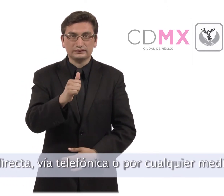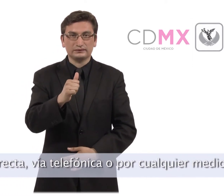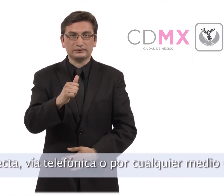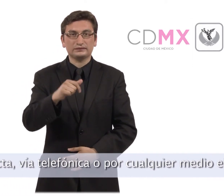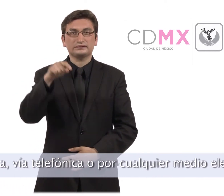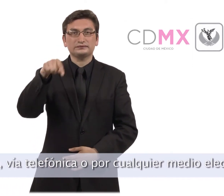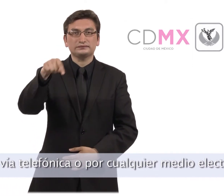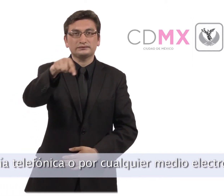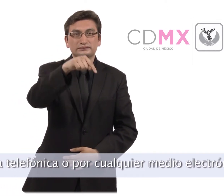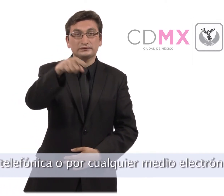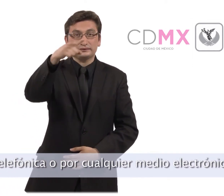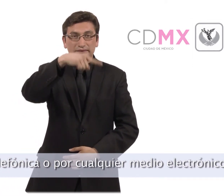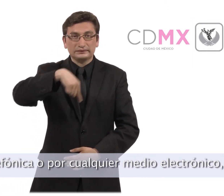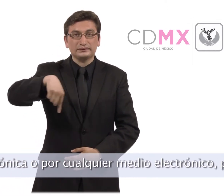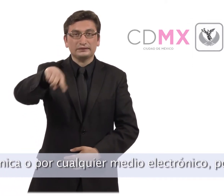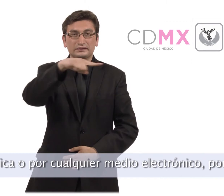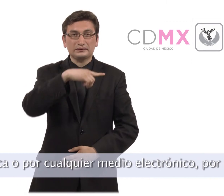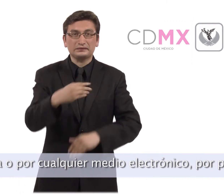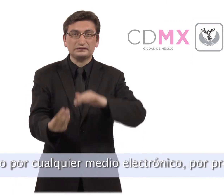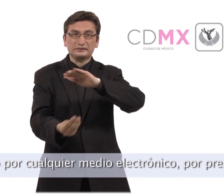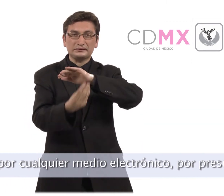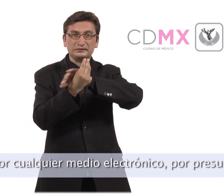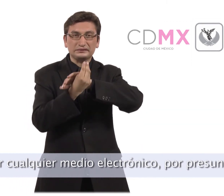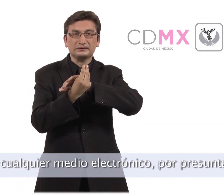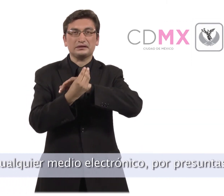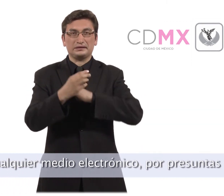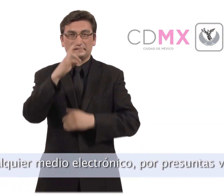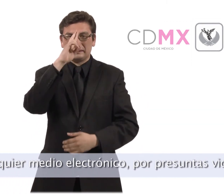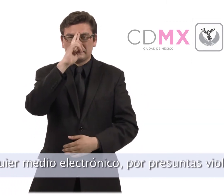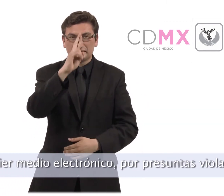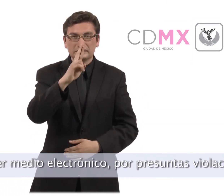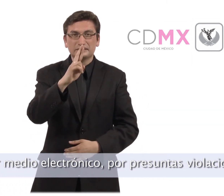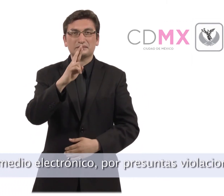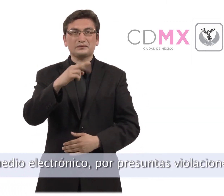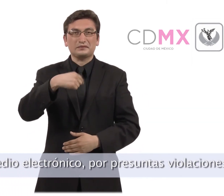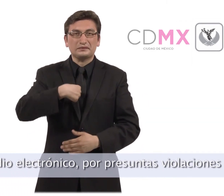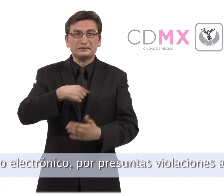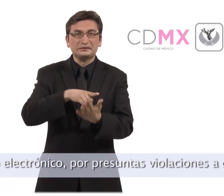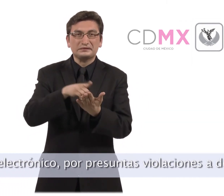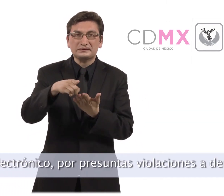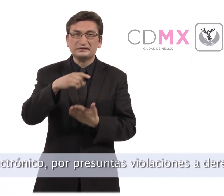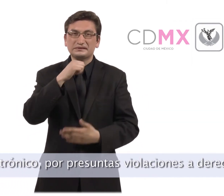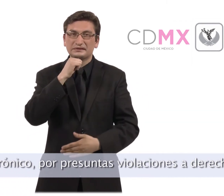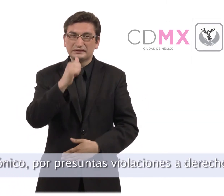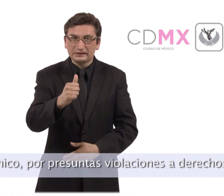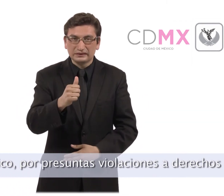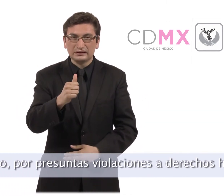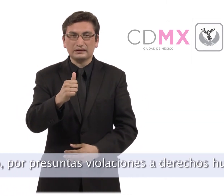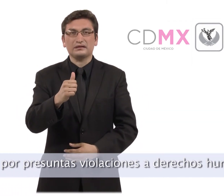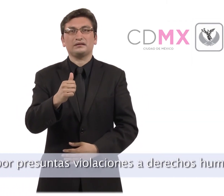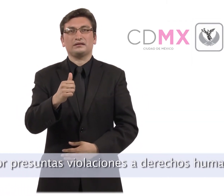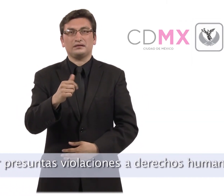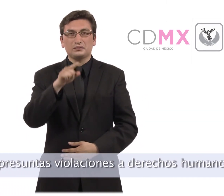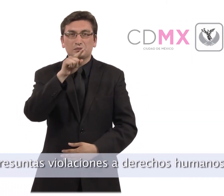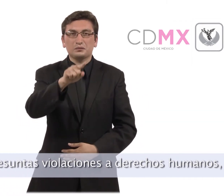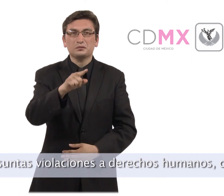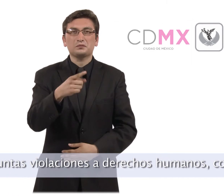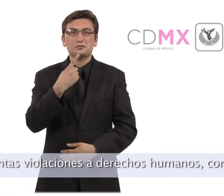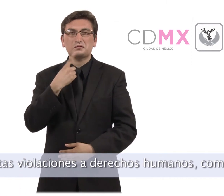cometidas por servidores públicos de la Procuraduría General de Justicia del Distrito Federal, en la Dirección General de Derechos